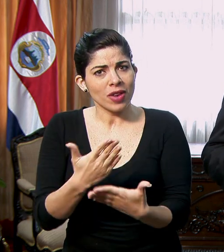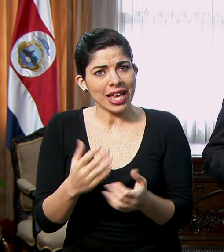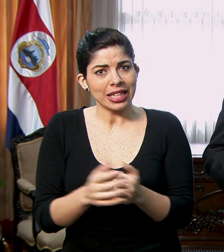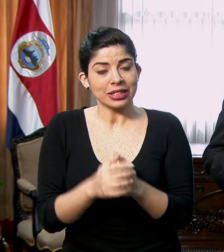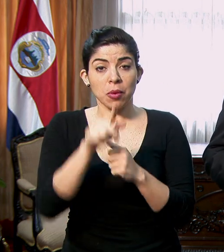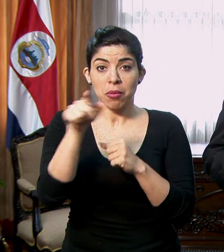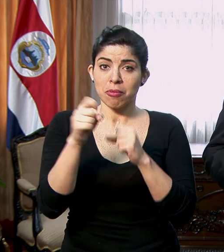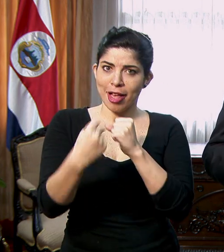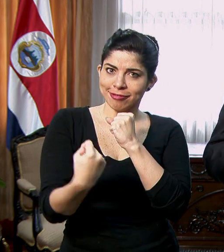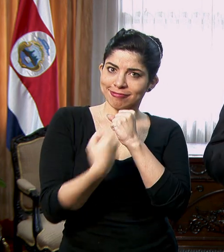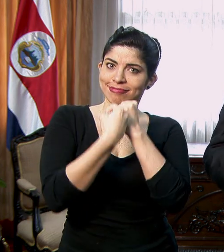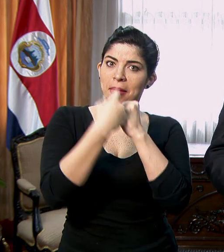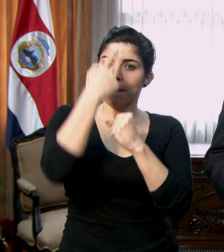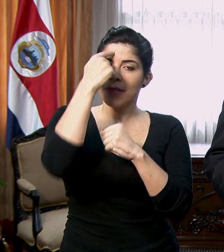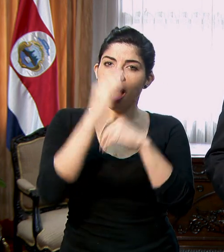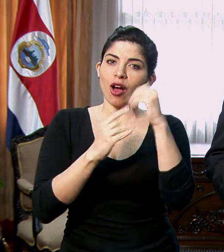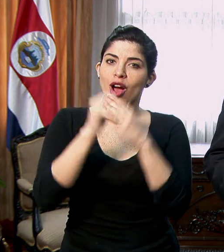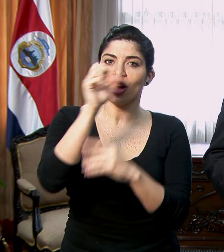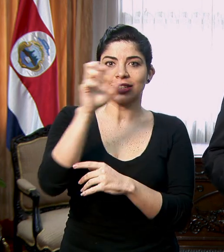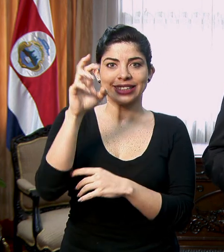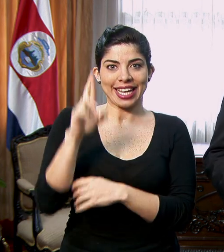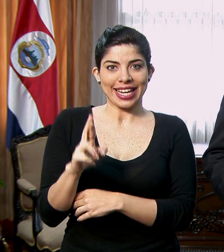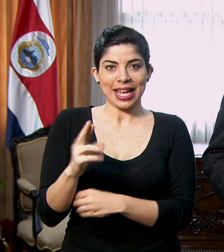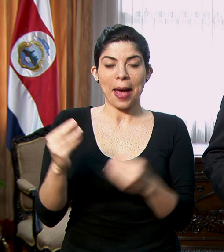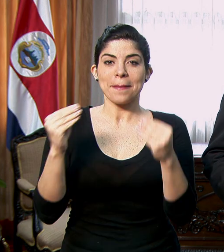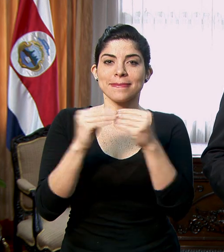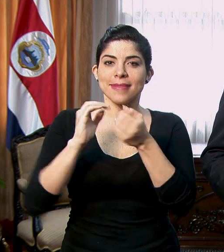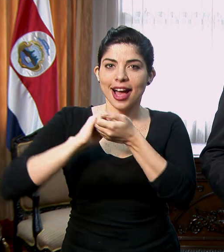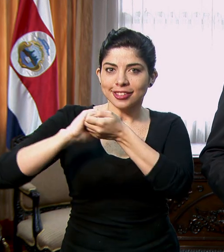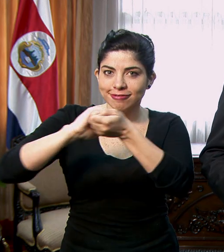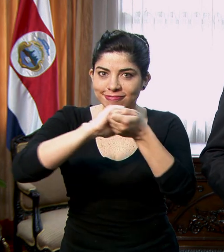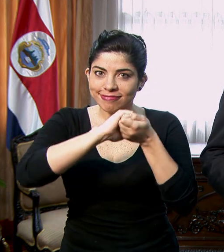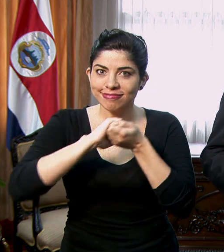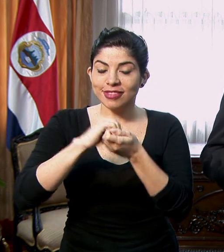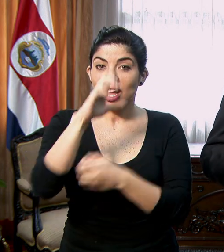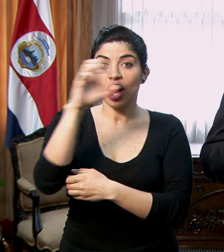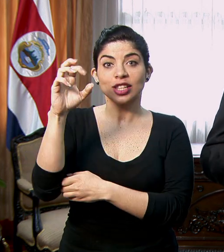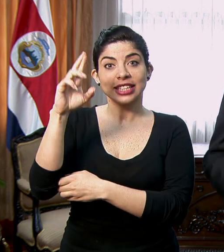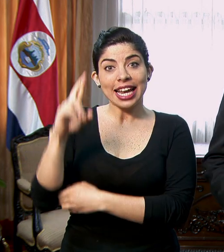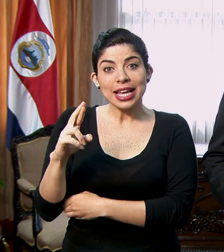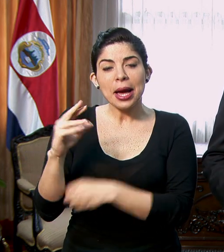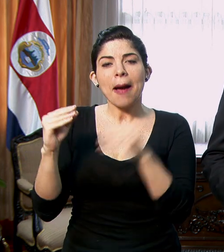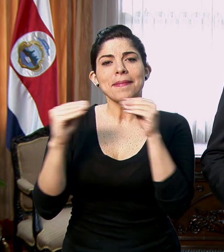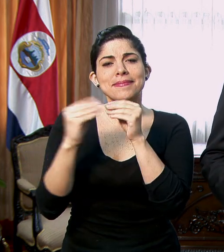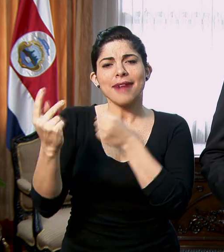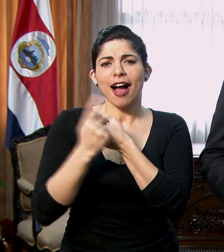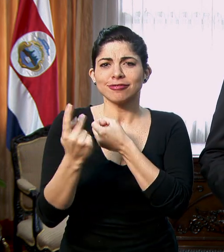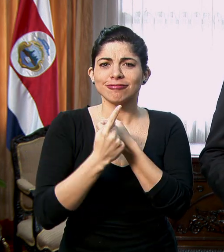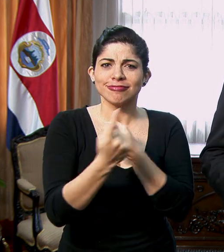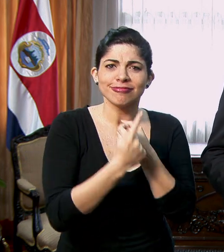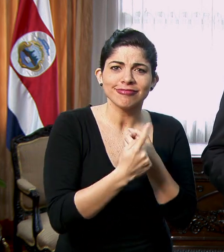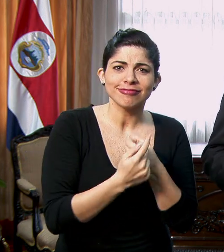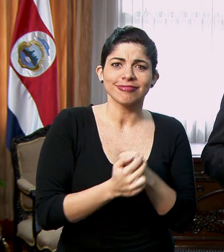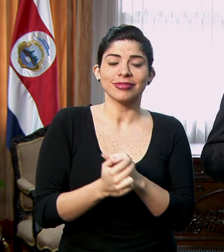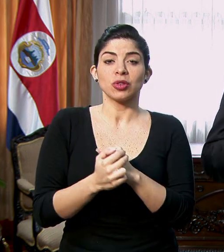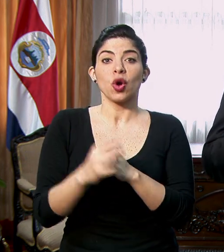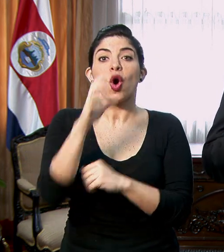apoyen para construir una Costa Rica más solidaria, una Costa Rica más participativa, una Costa Rica